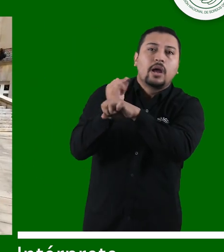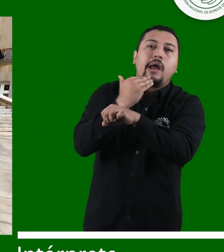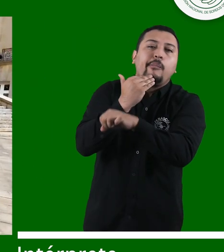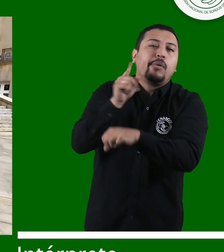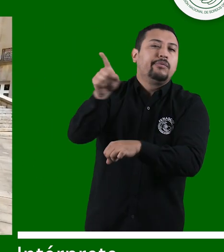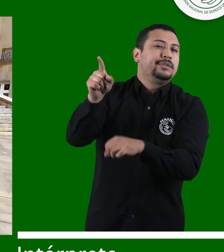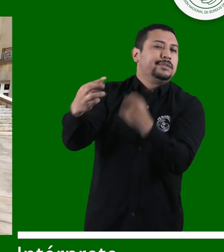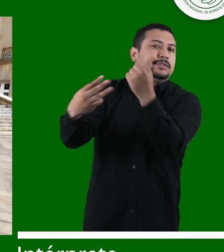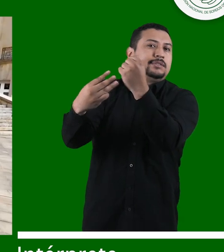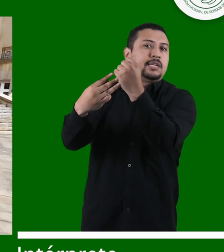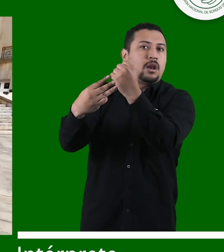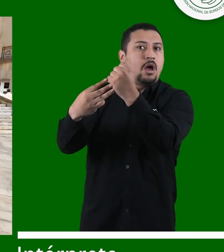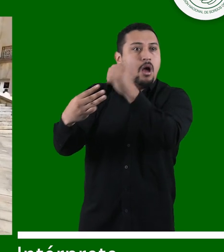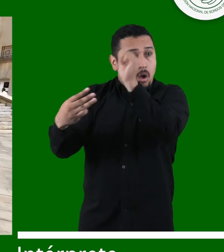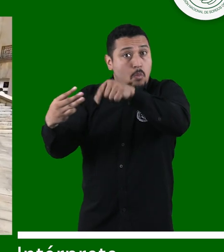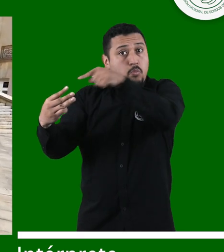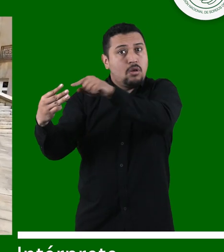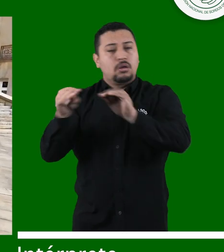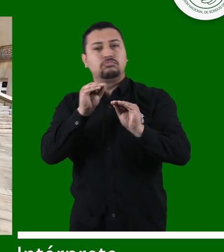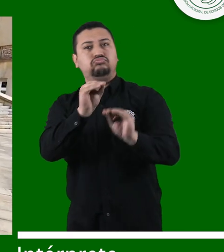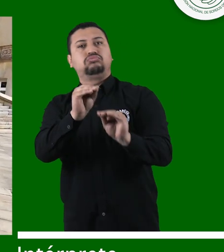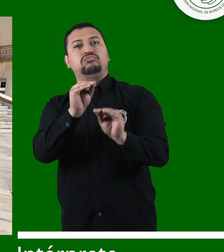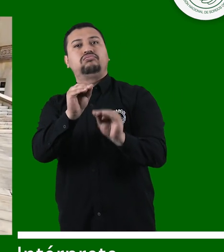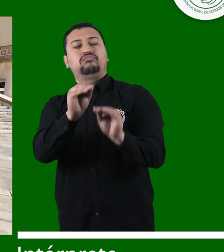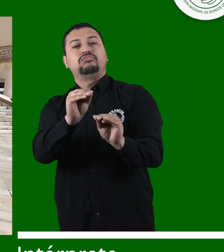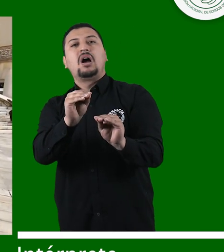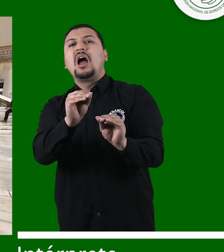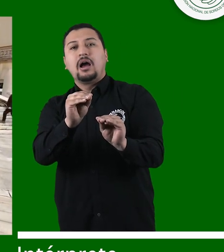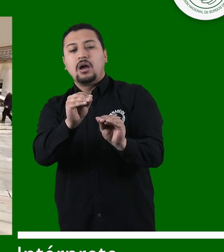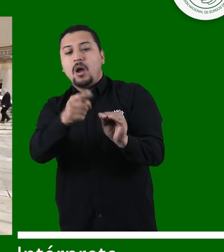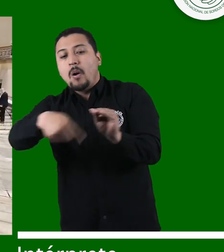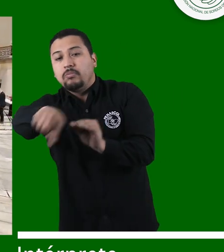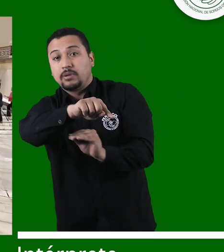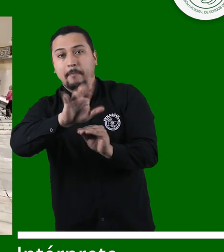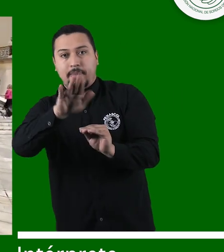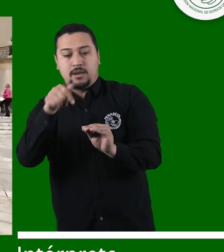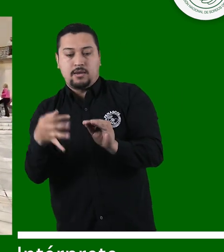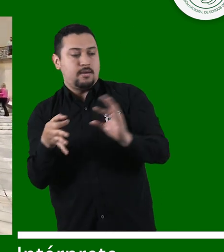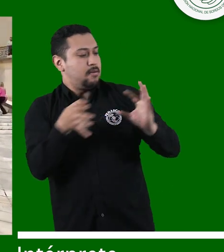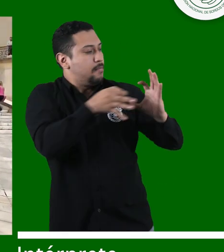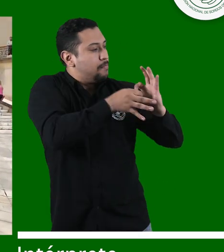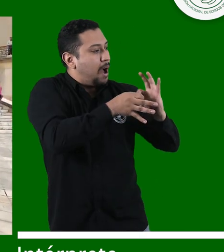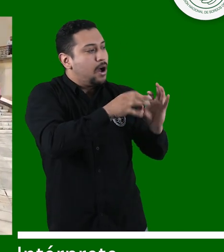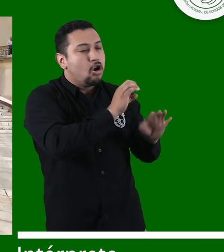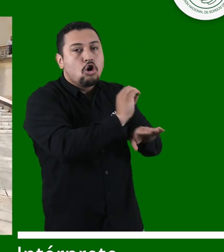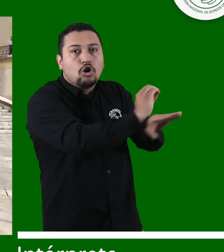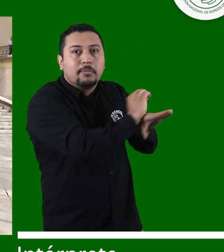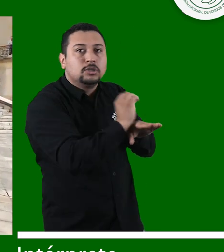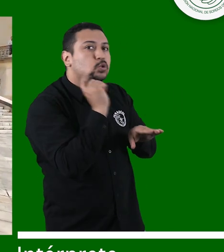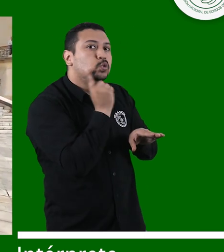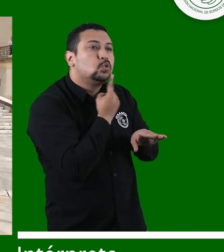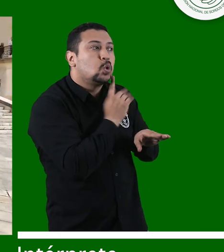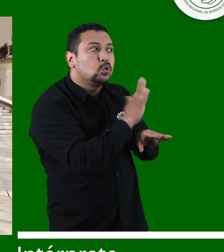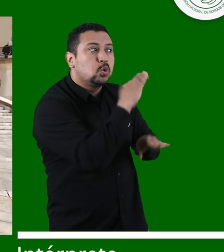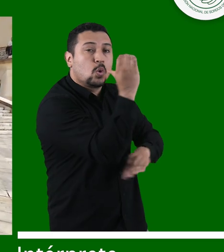capacitar en convenios con los organismos sordos del país y se capaciten más. Esto